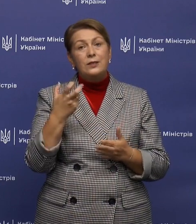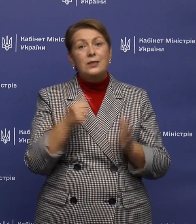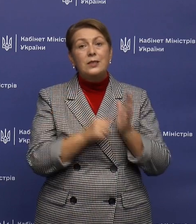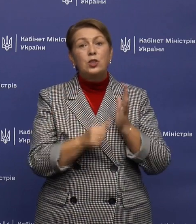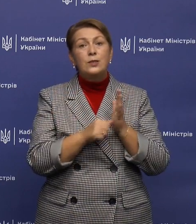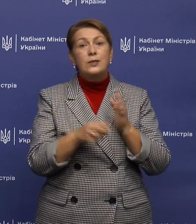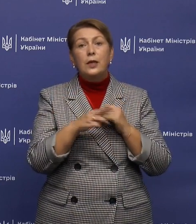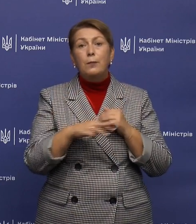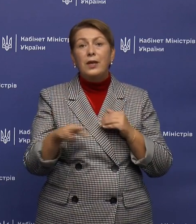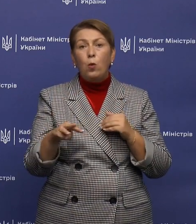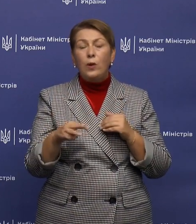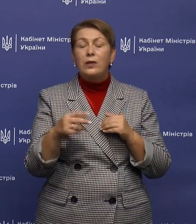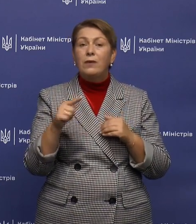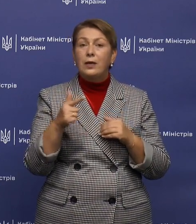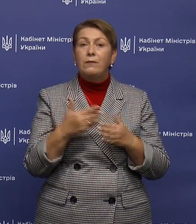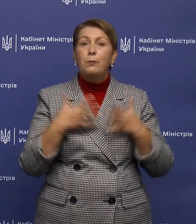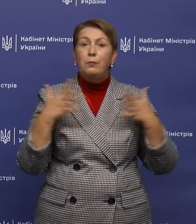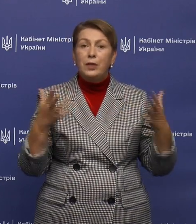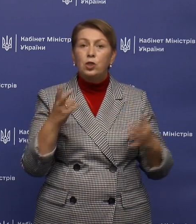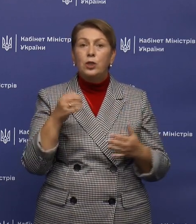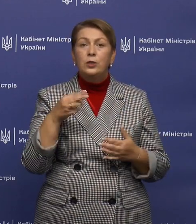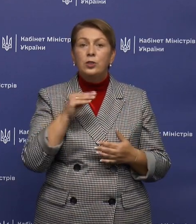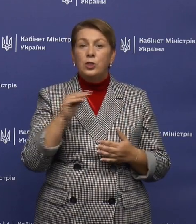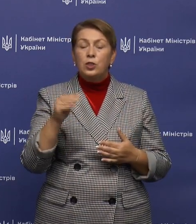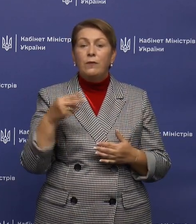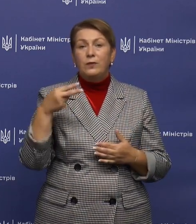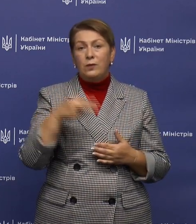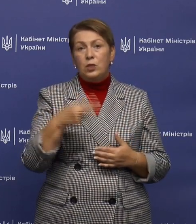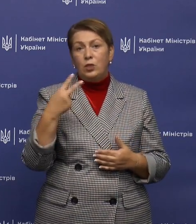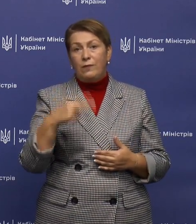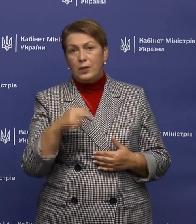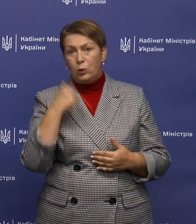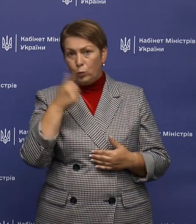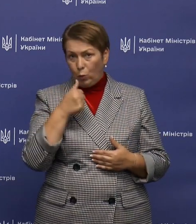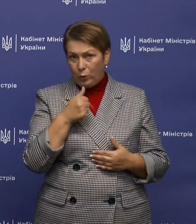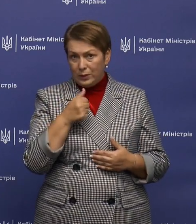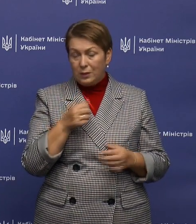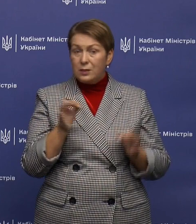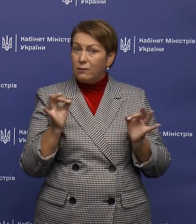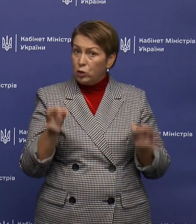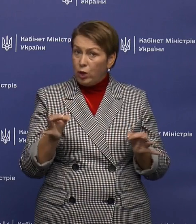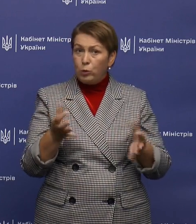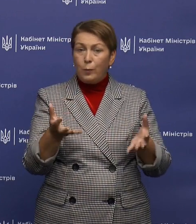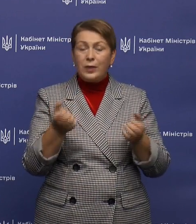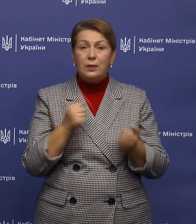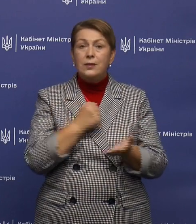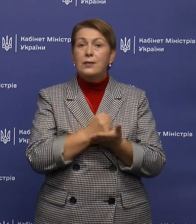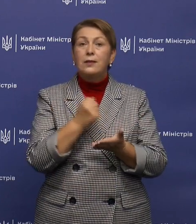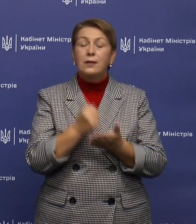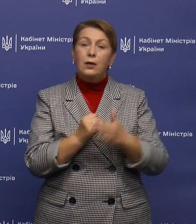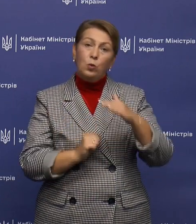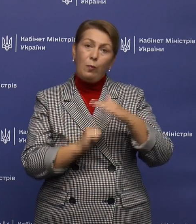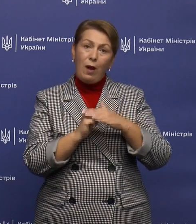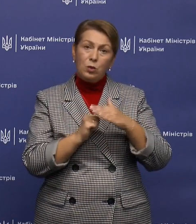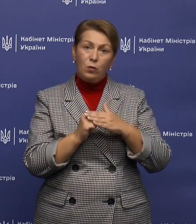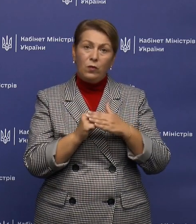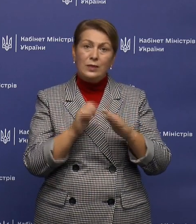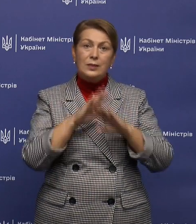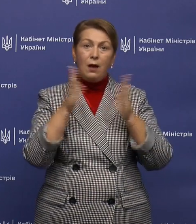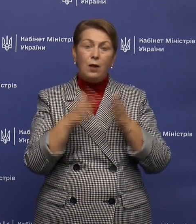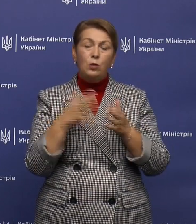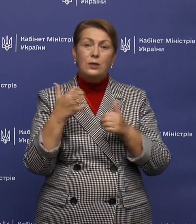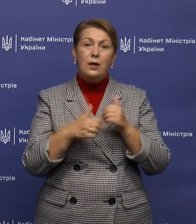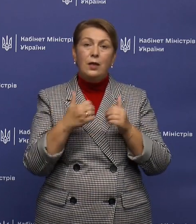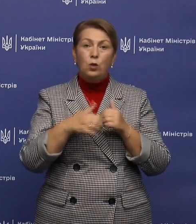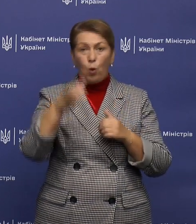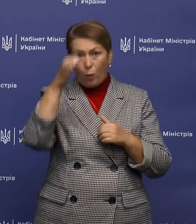мільйонів гривень більше, ніж у 2020 році. Звичайно, прийняття стандарту базової загальної